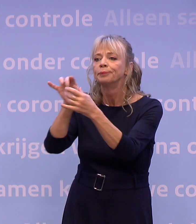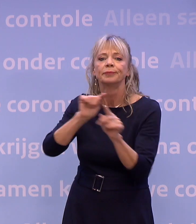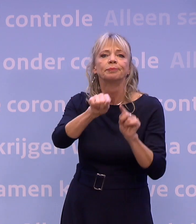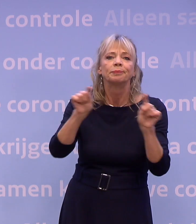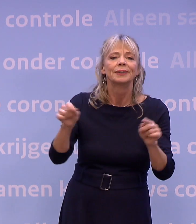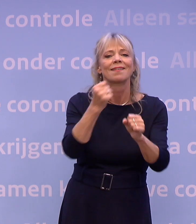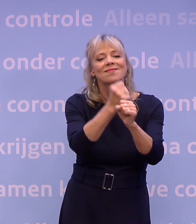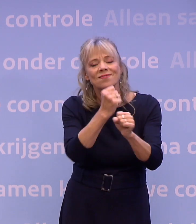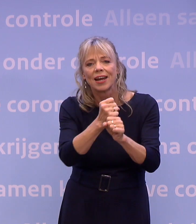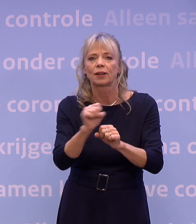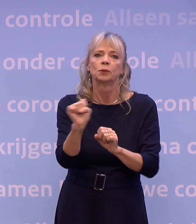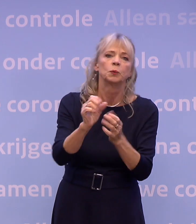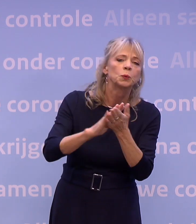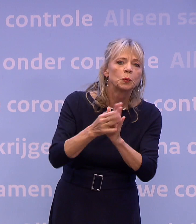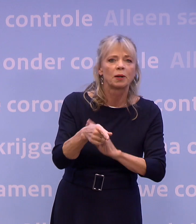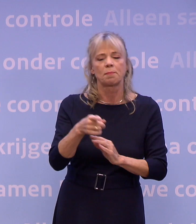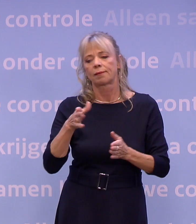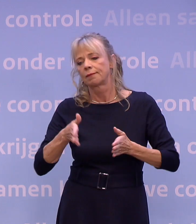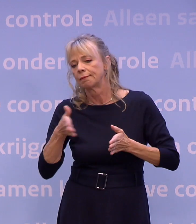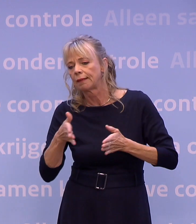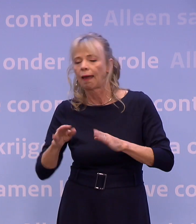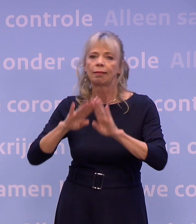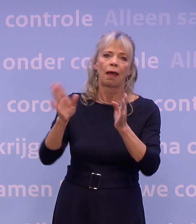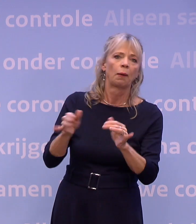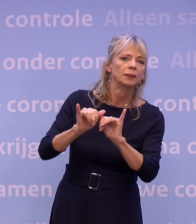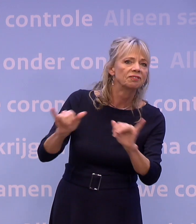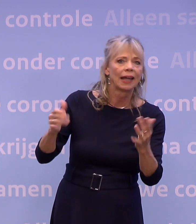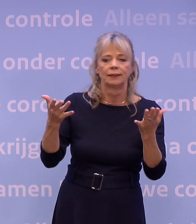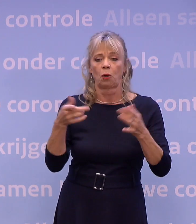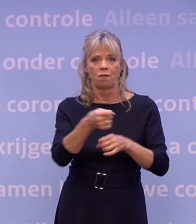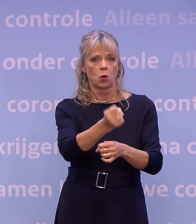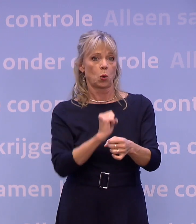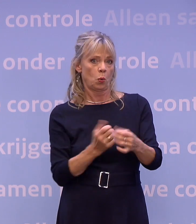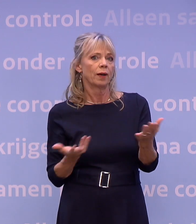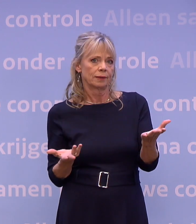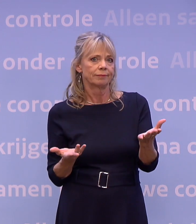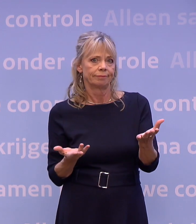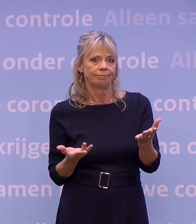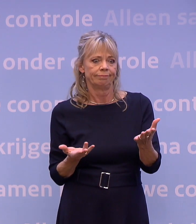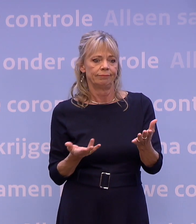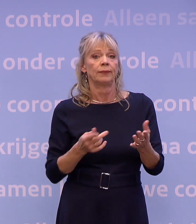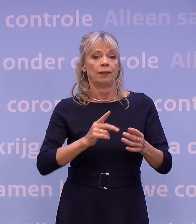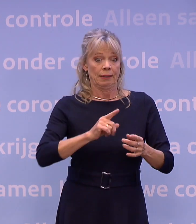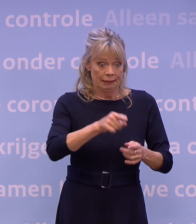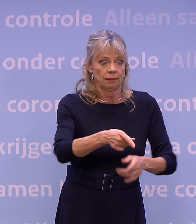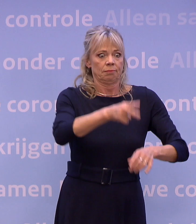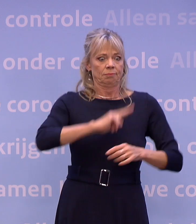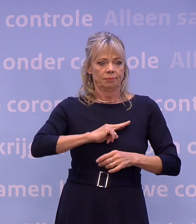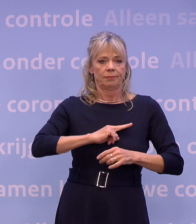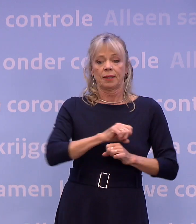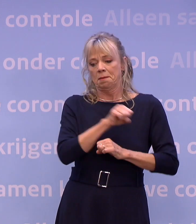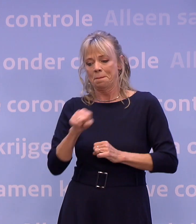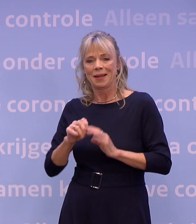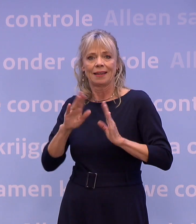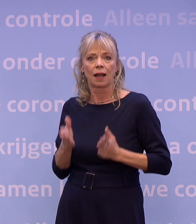in de supermarkt, in de trein, op een huisfeestje of inderdaad in de kroeg. En die besmetting neem je mee naar huis. En dat